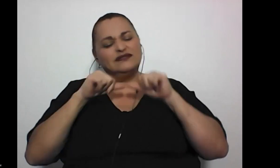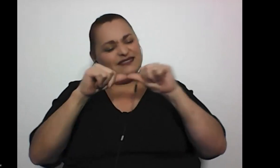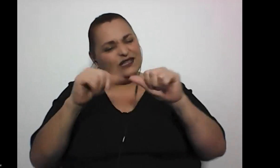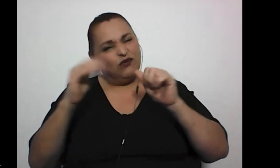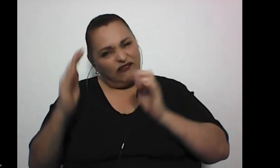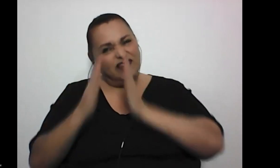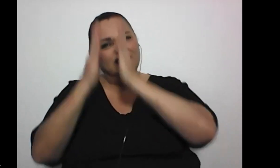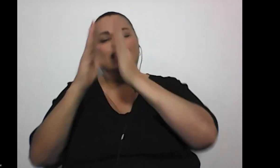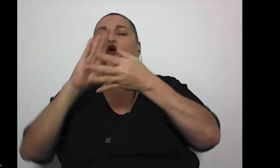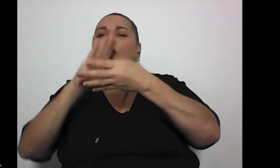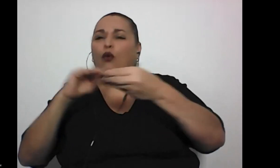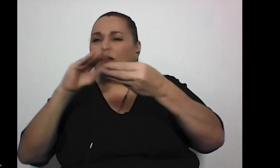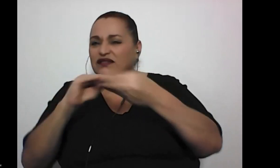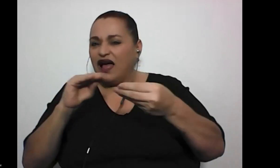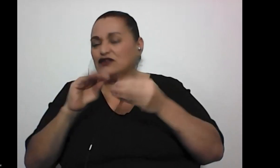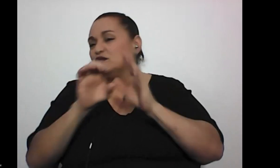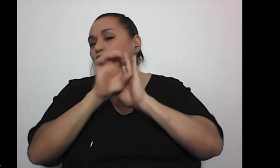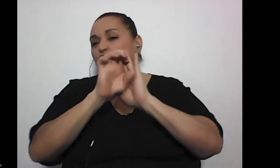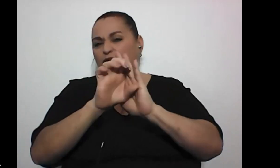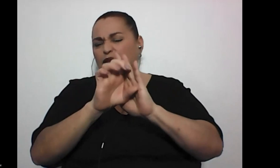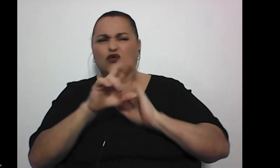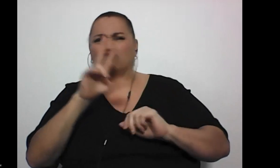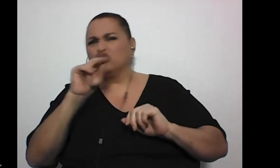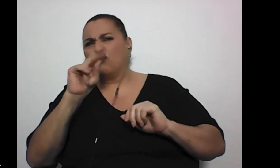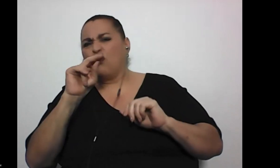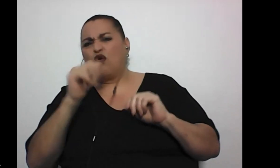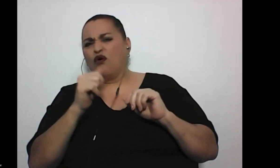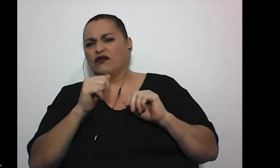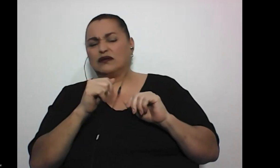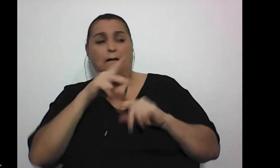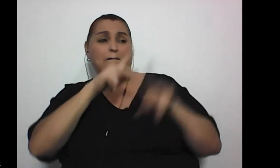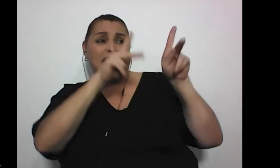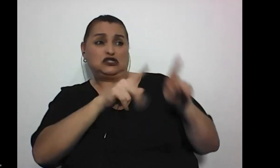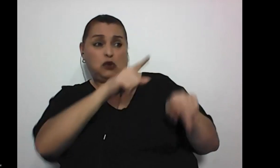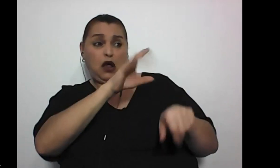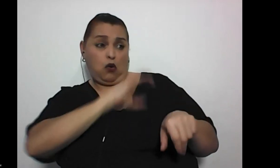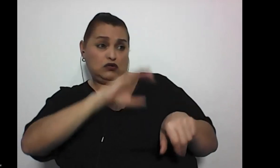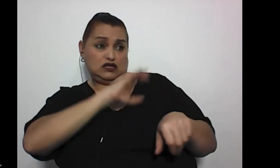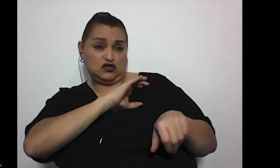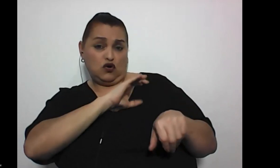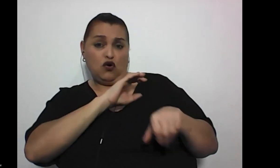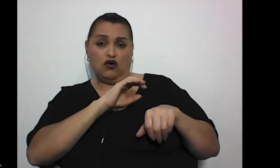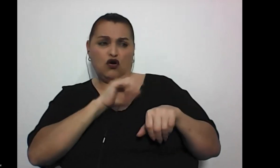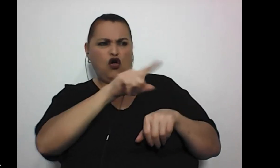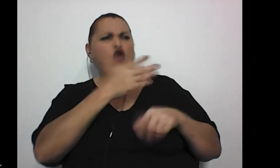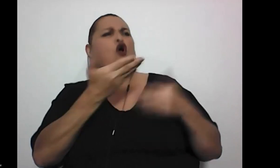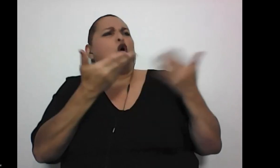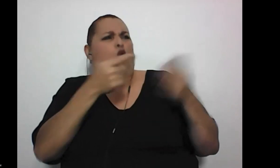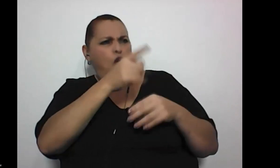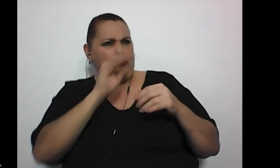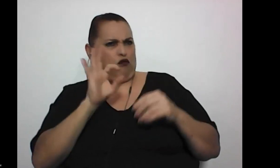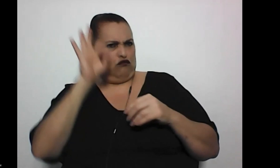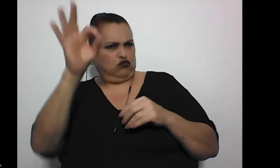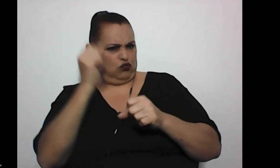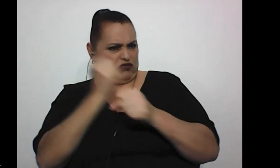a comentarios como, por ejemplo, ¿no? Es que, o una persona en su condición, ¿cómo va a llegar a ser para